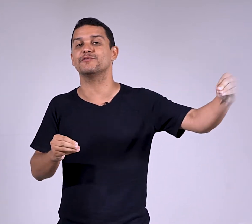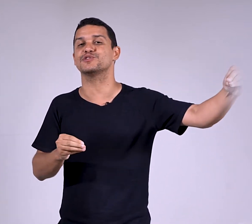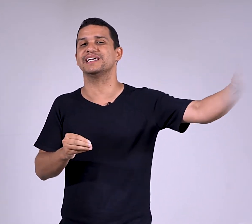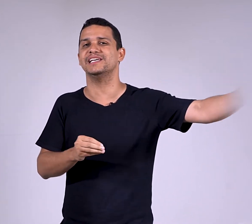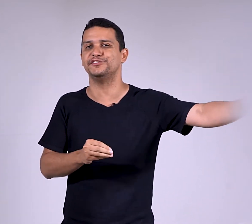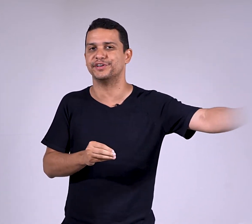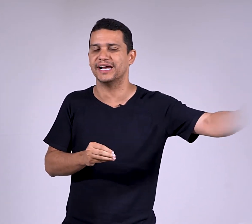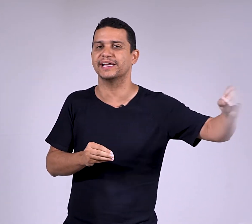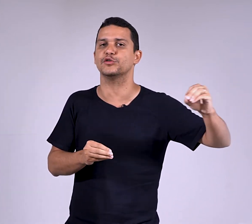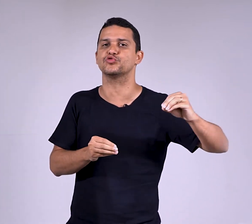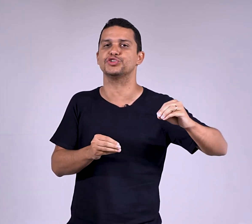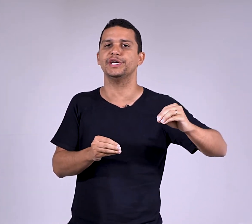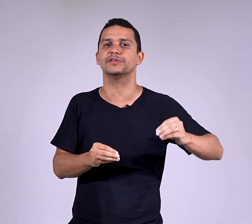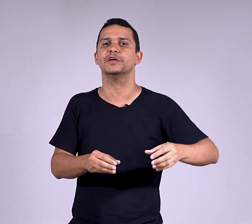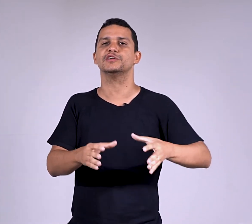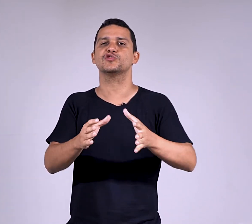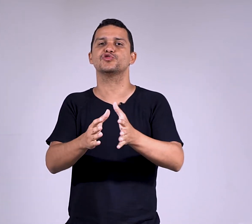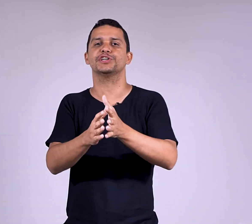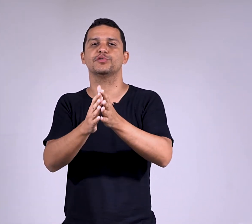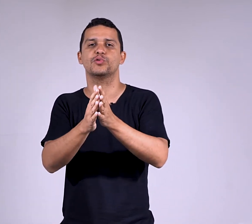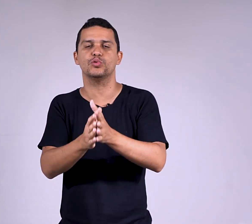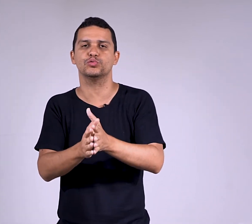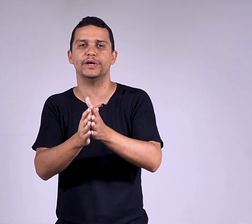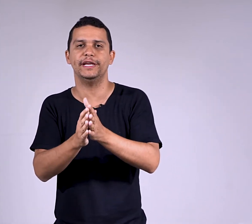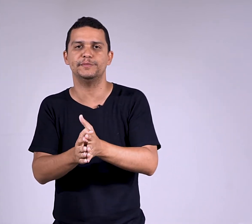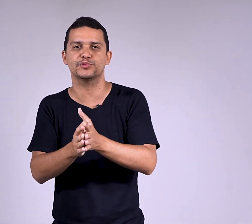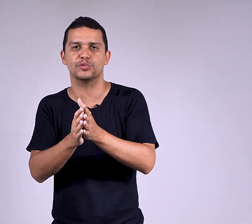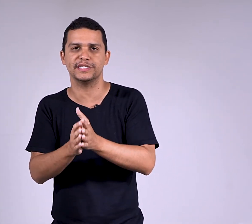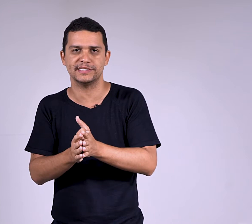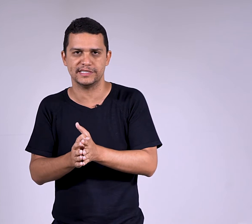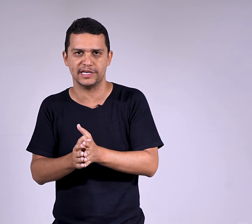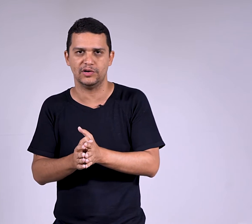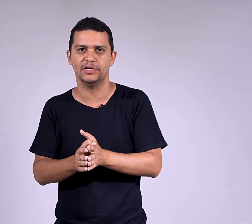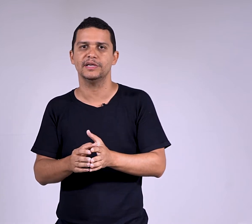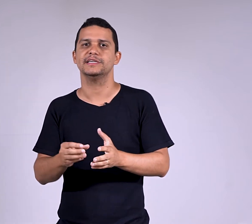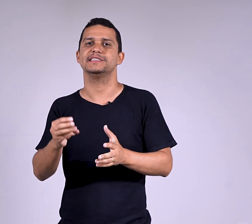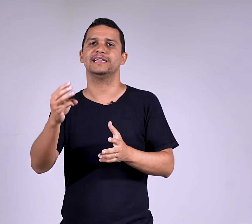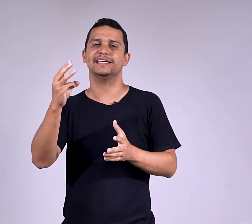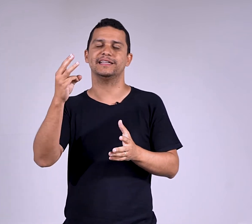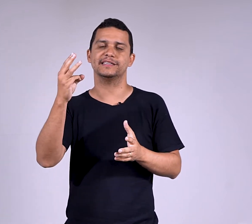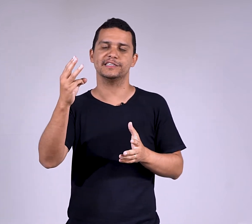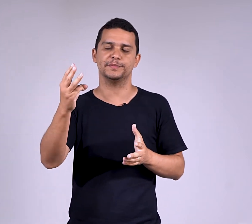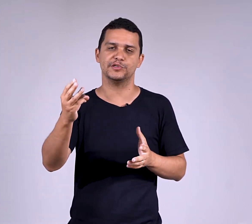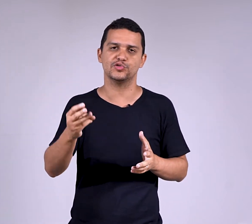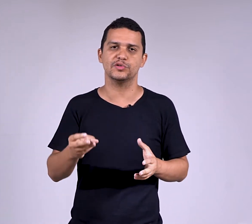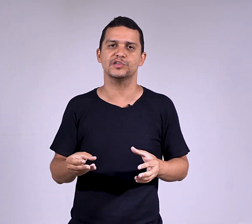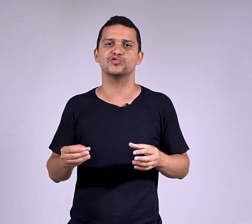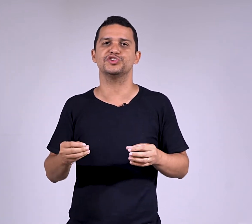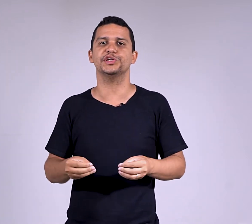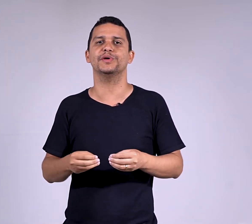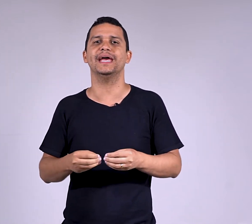você identificar quem é o sujeito, seu sujeito é oculto, elíptico ou desinencial. Se ele está na terceira pessoa, seu sujeito é